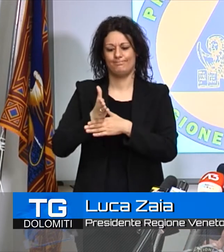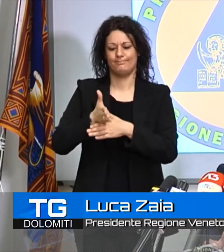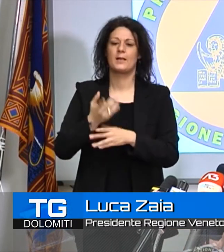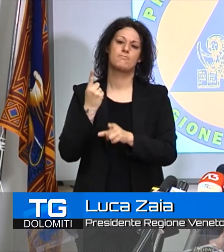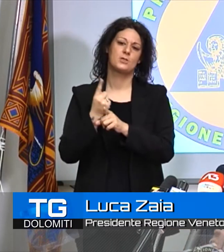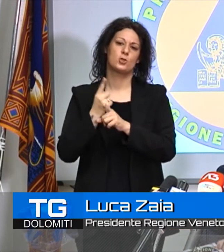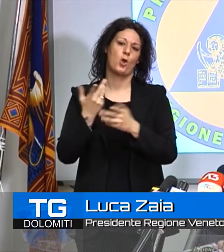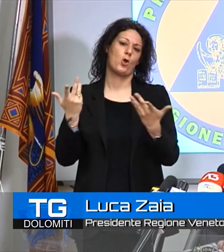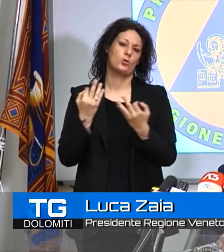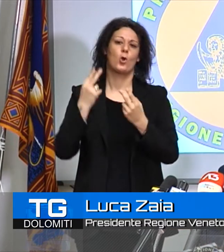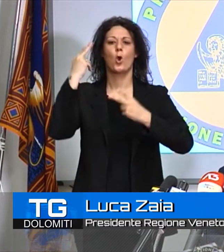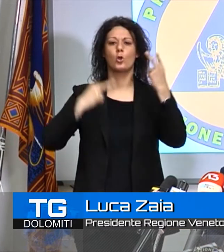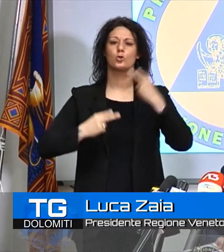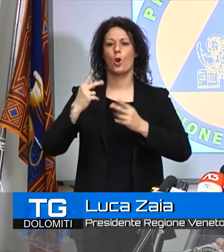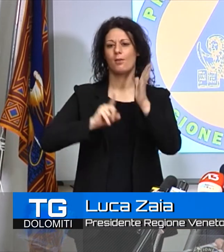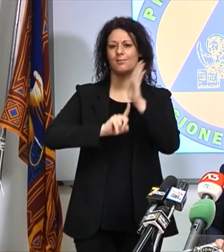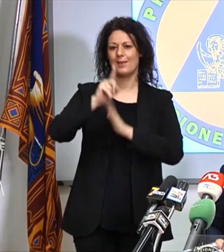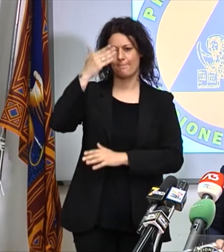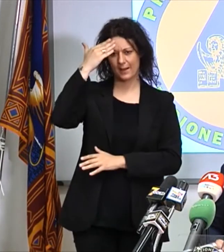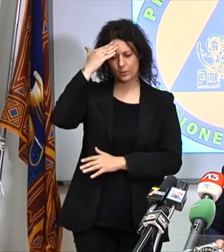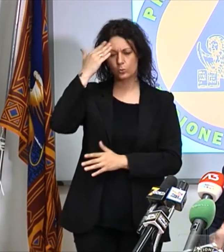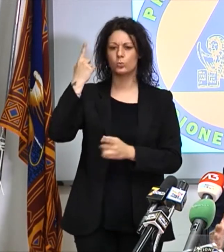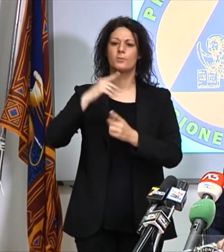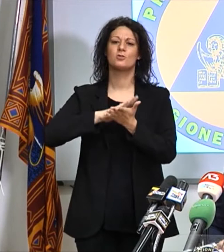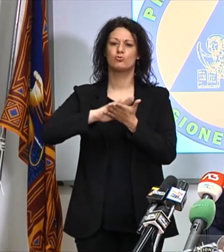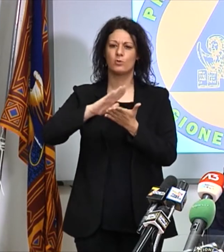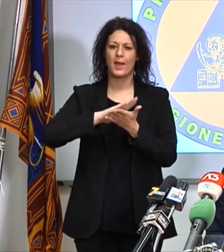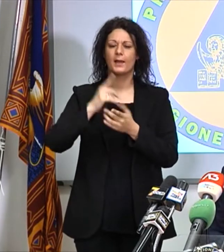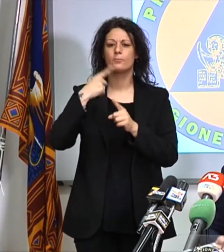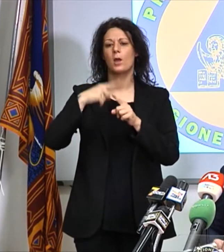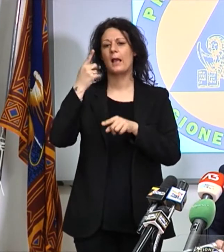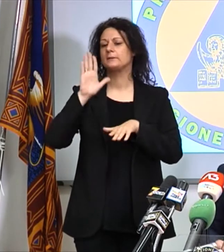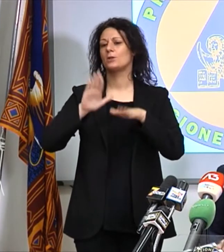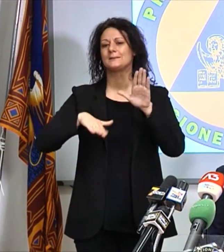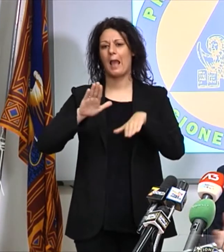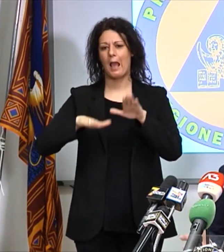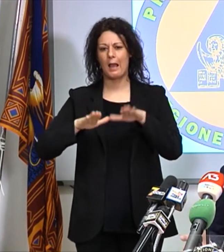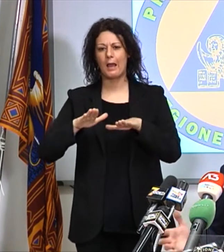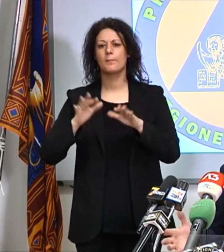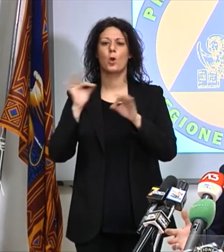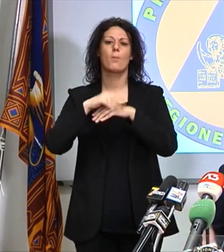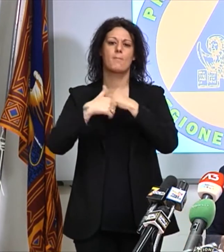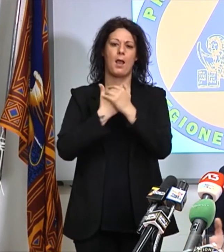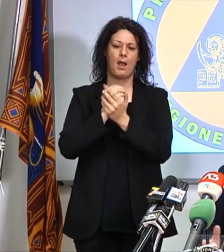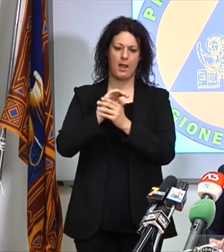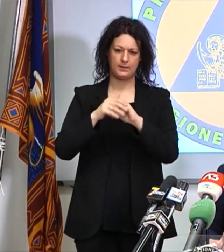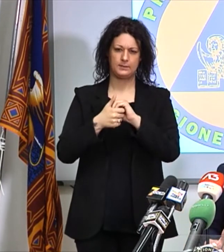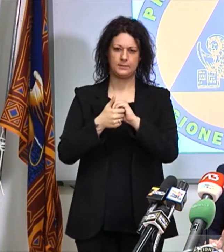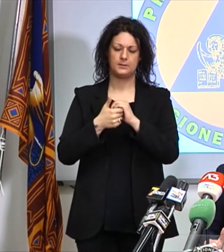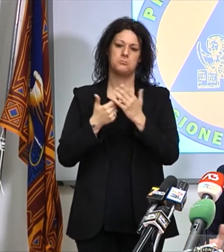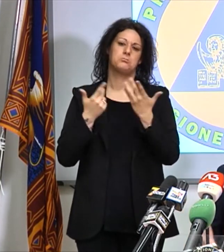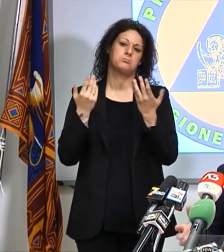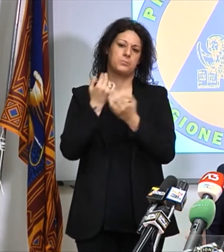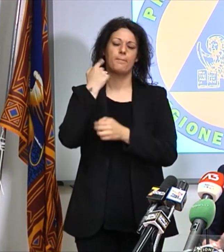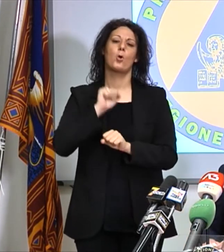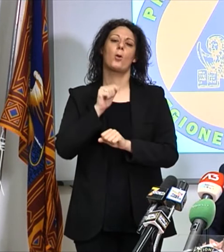temperatura corporea, l'igienizzazione, il tema delle scarpe piuttosto che delle mani. Questo lo possiamo chiedere a dei bimbi che vanno